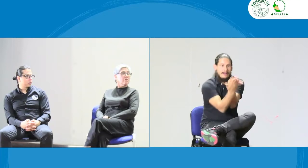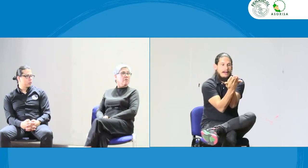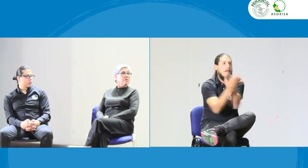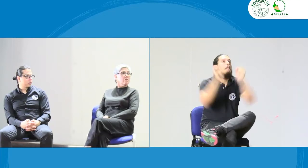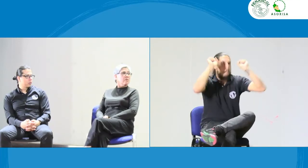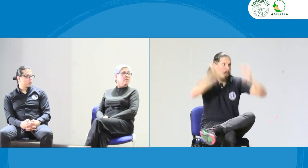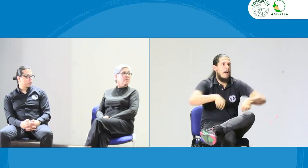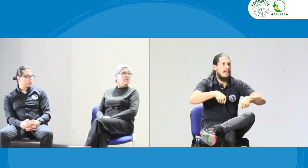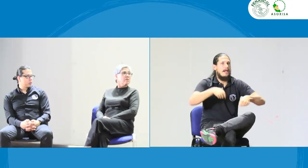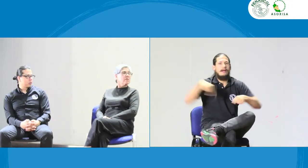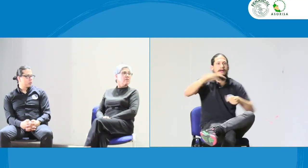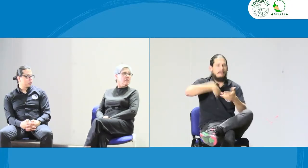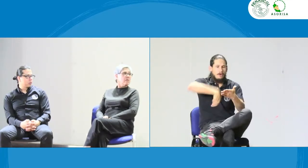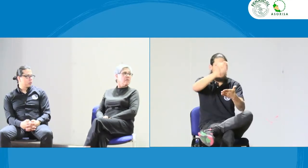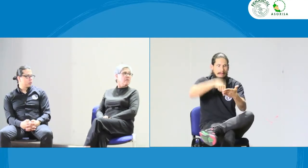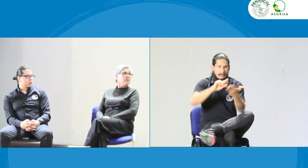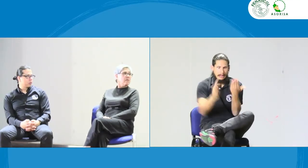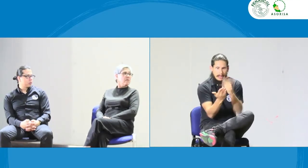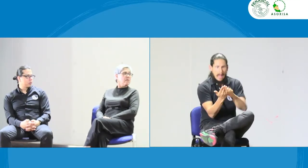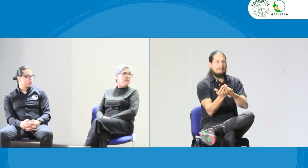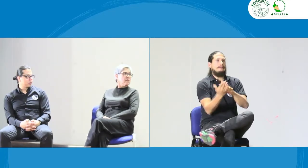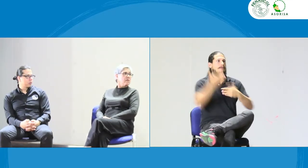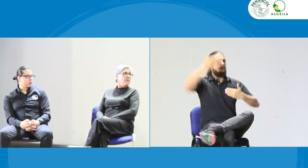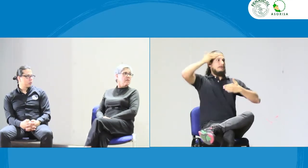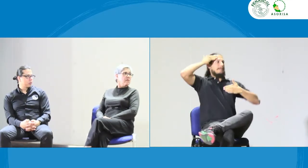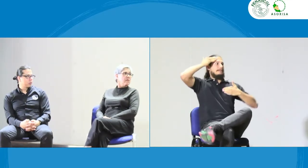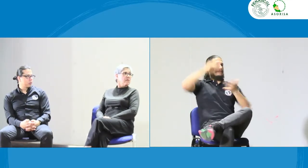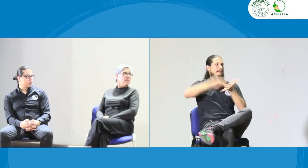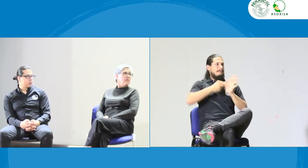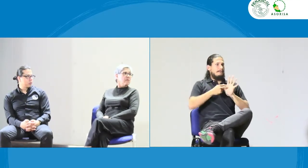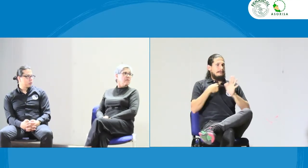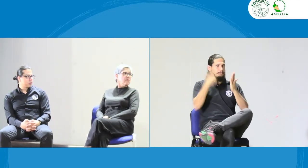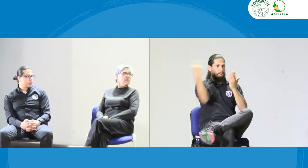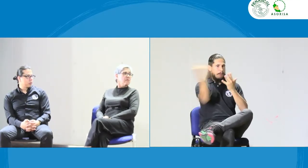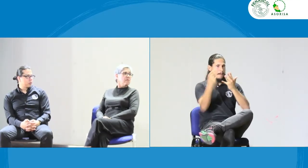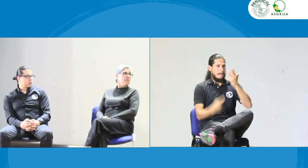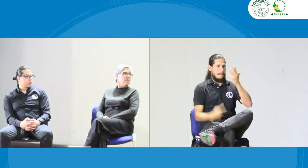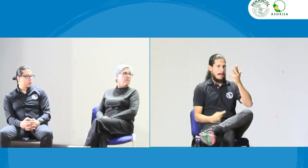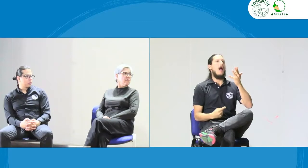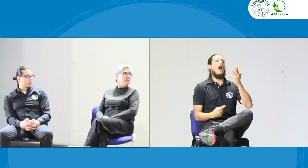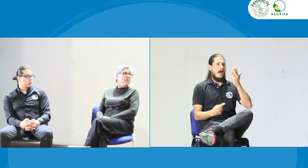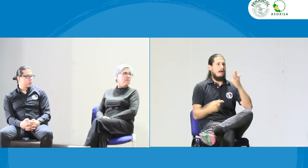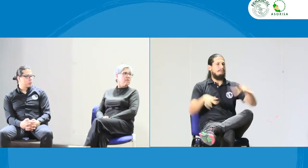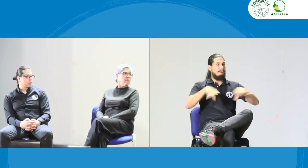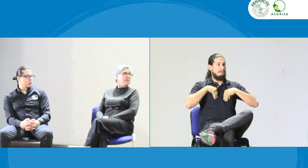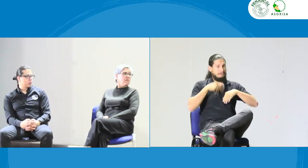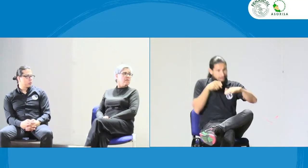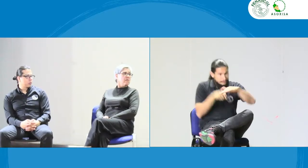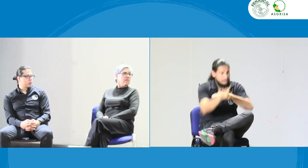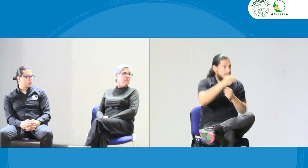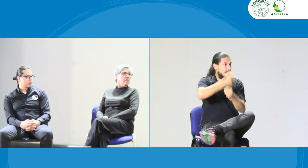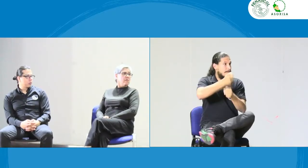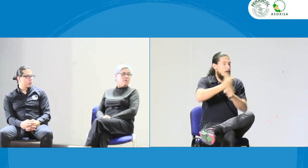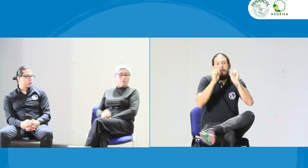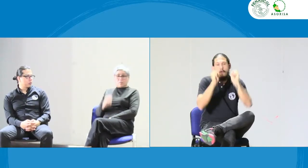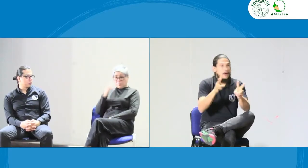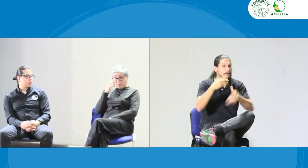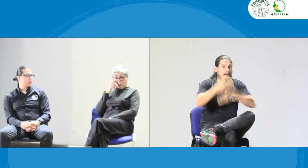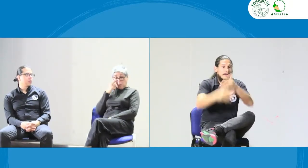anexio va a ser ese código ético que en el momento en que yo firme, haga un freno y diga que debo ser consciente de esos principios, de esos aspectos que ven